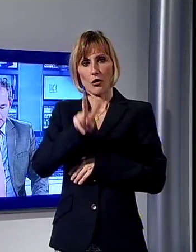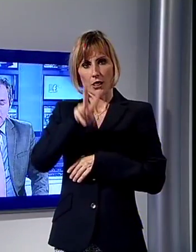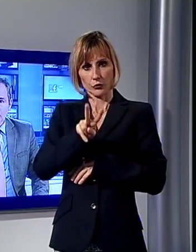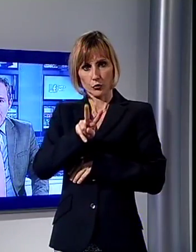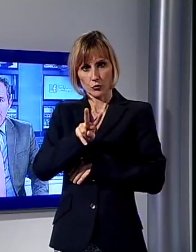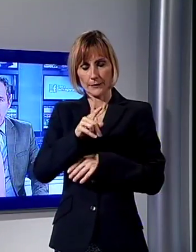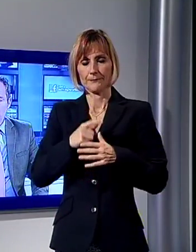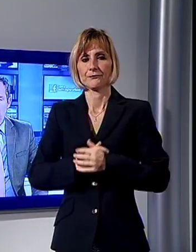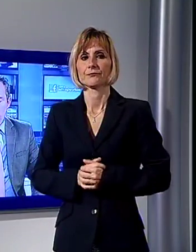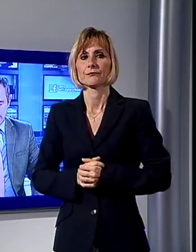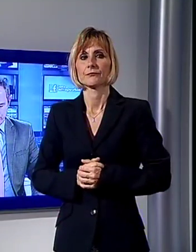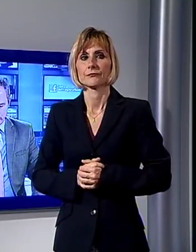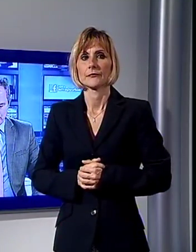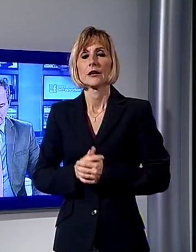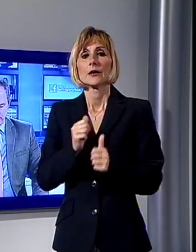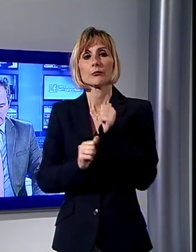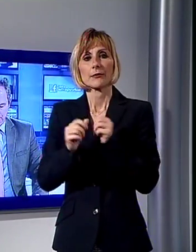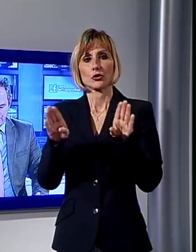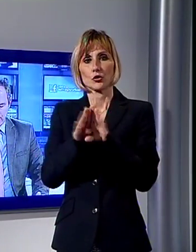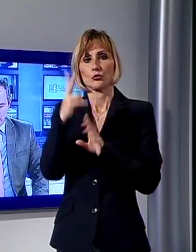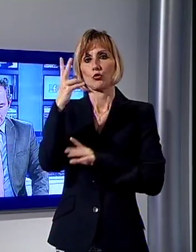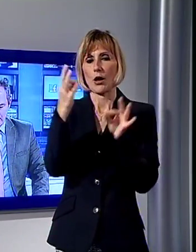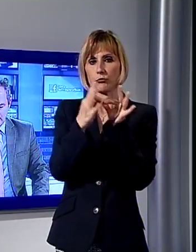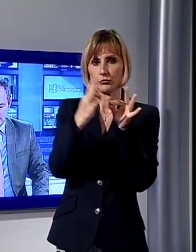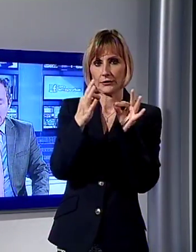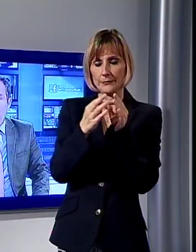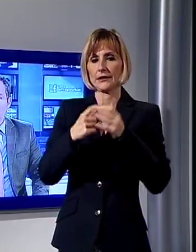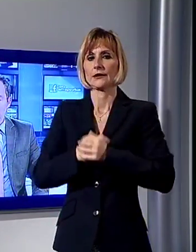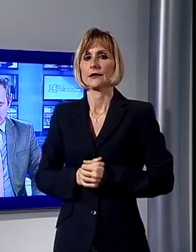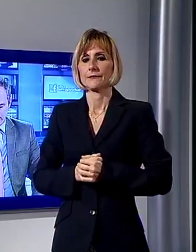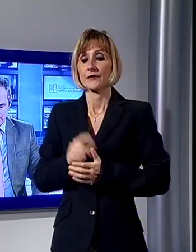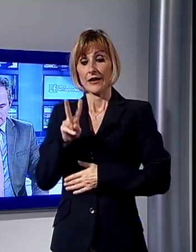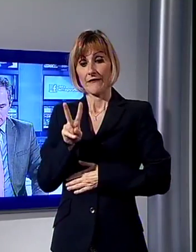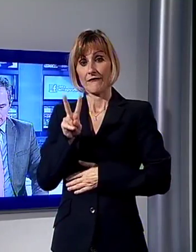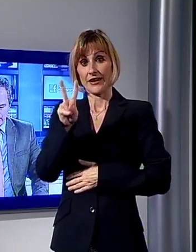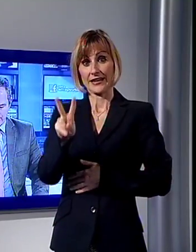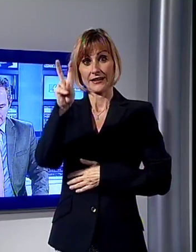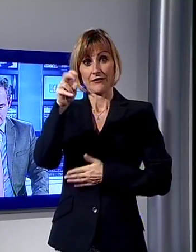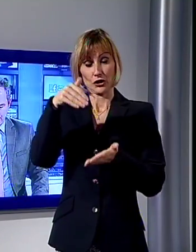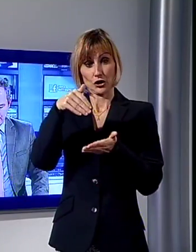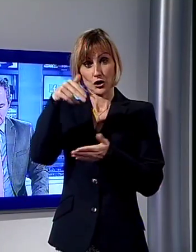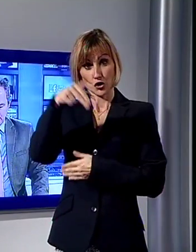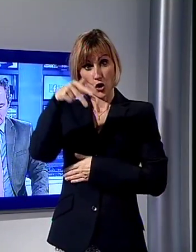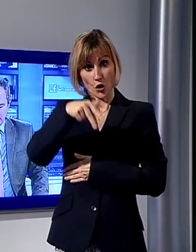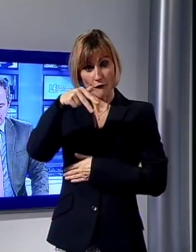Prima di chiudere due appuntamenti, il primo parte da venerdì 20 novembre la pesca di